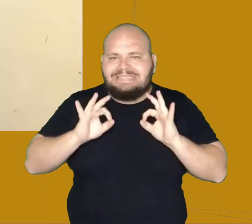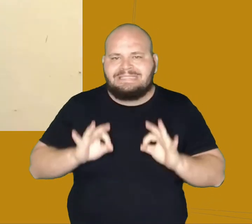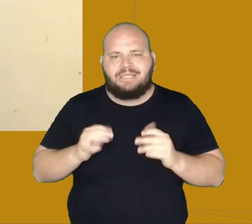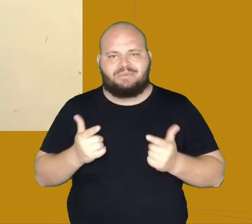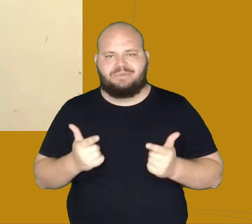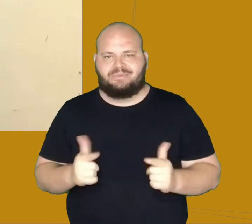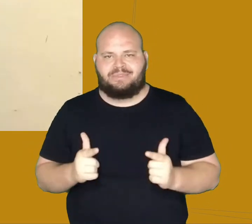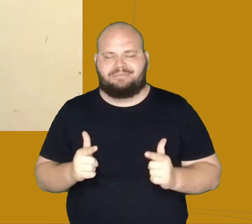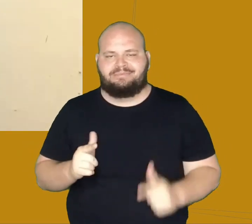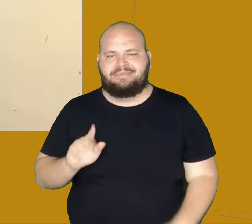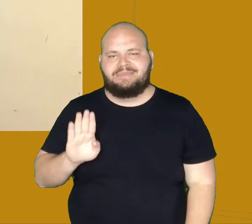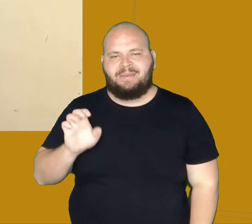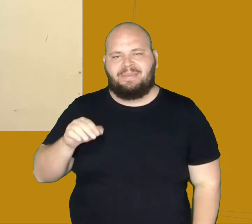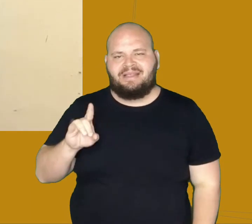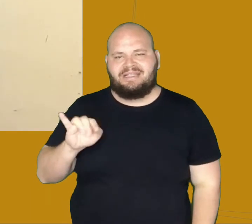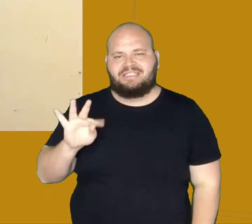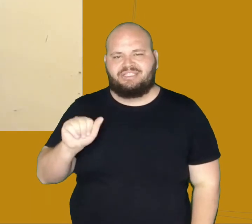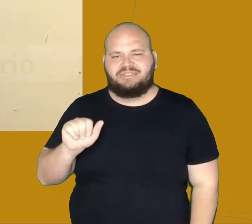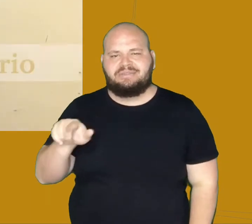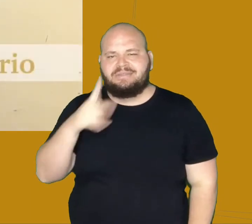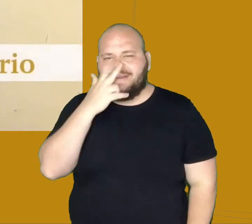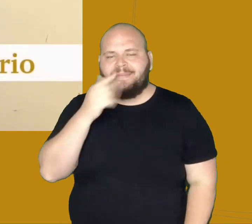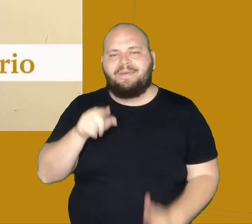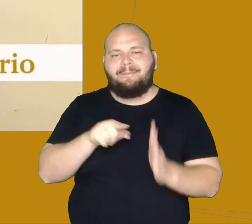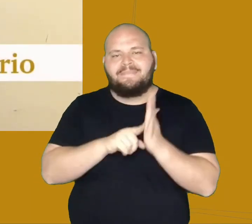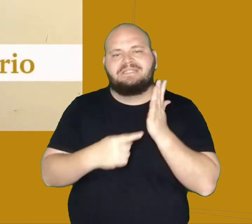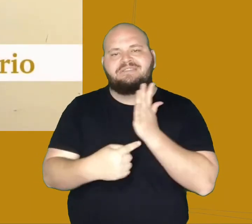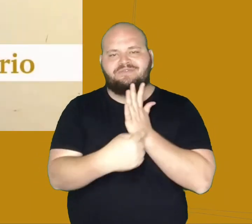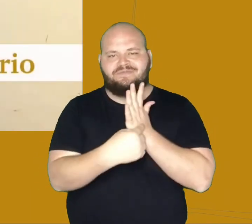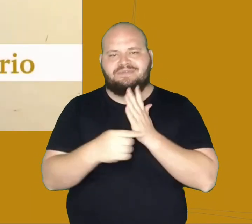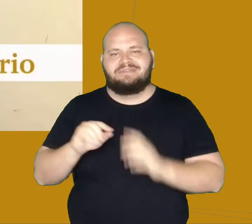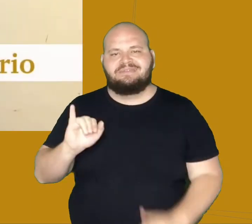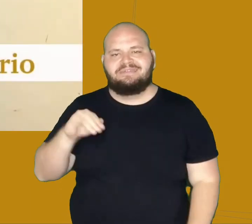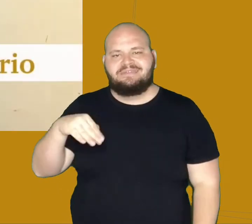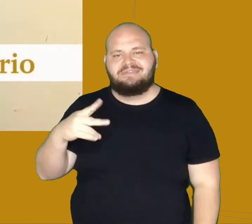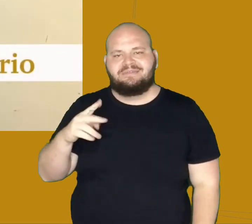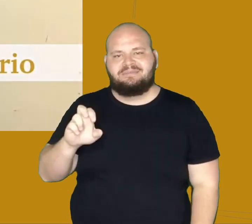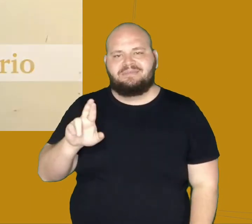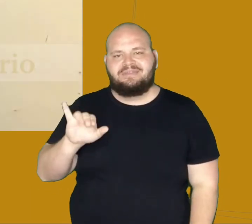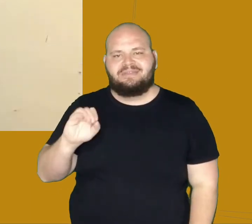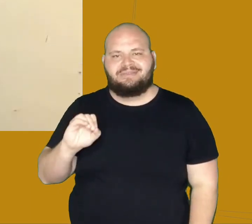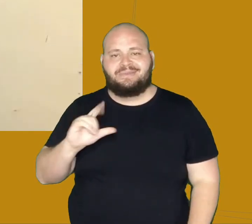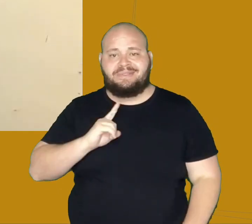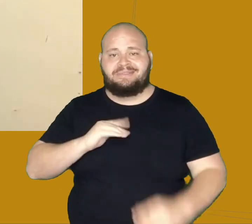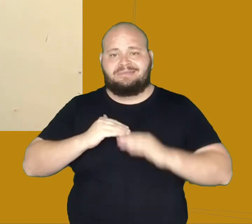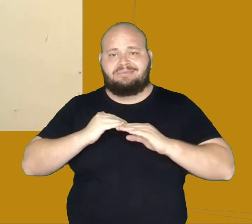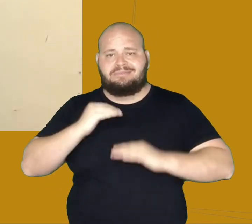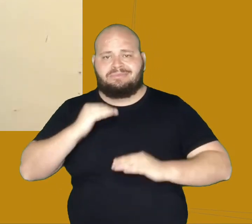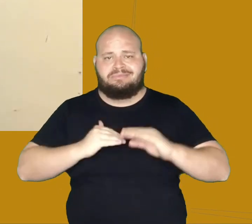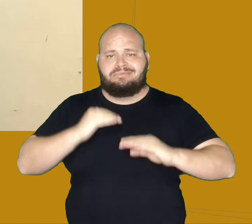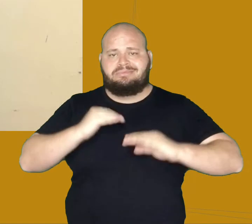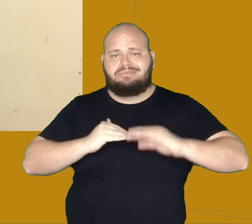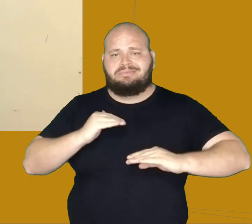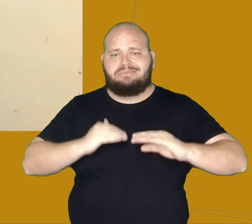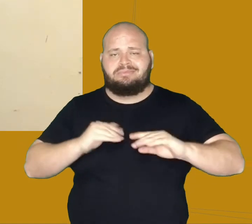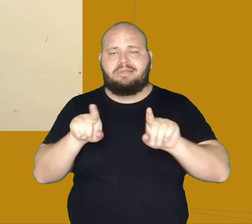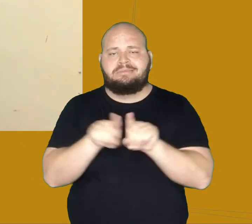Dona Benedita pode ser considerada uma metáfora do império, e de como esse império assilava, e tinha sete veleidades, e não